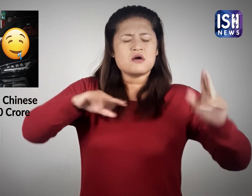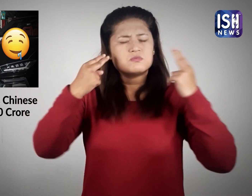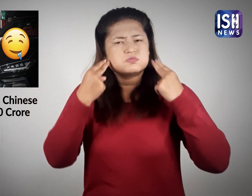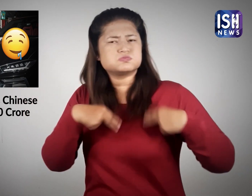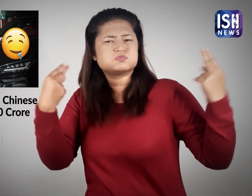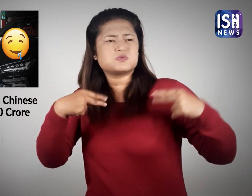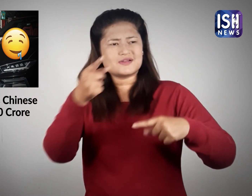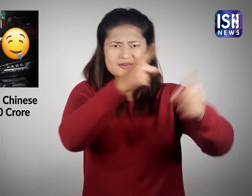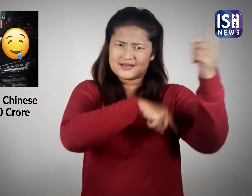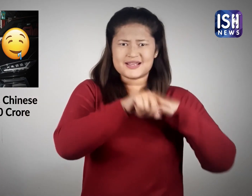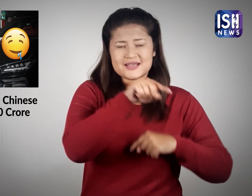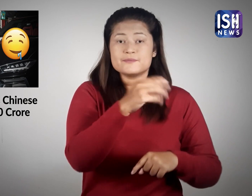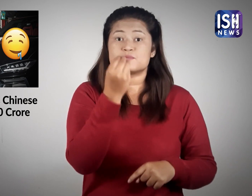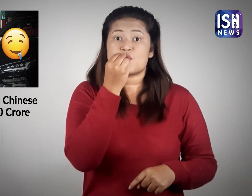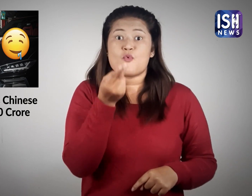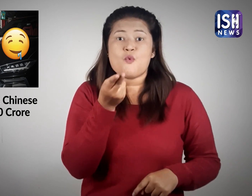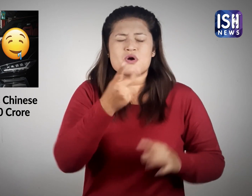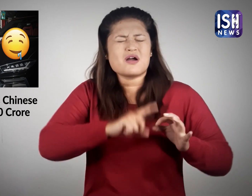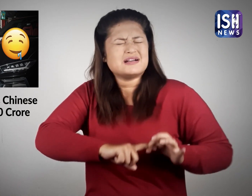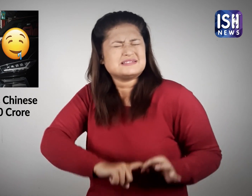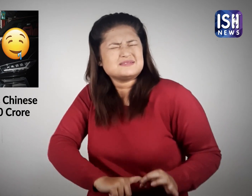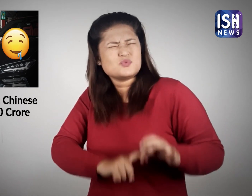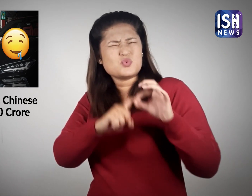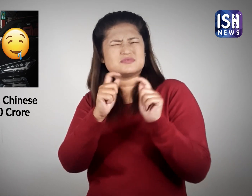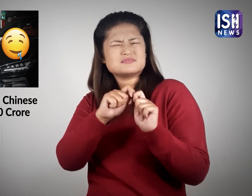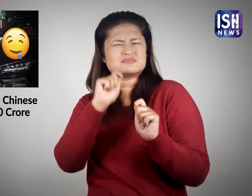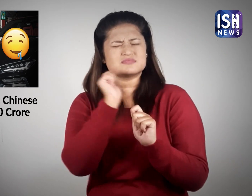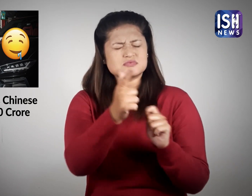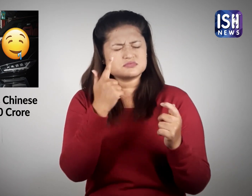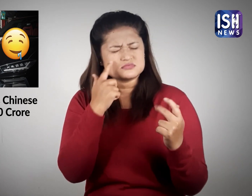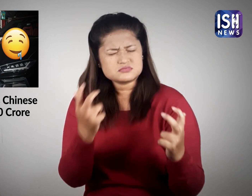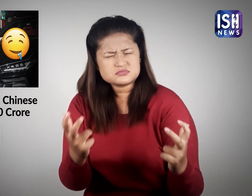और महेंगी रेस्टॉरन में जानने के लिए जाने जाते हैं